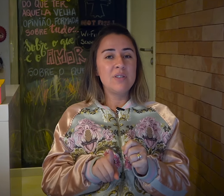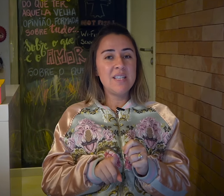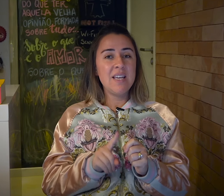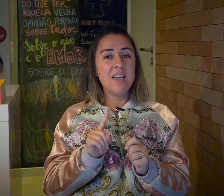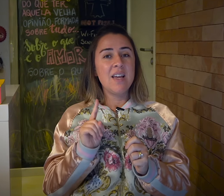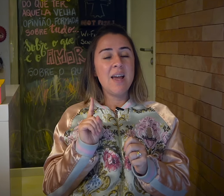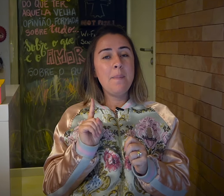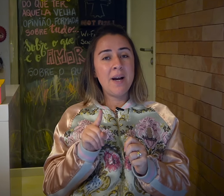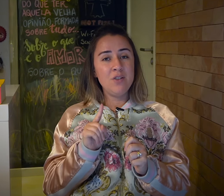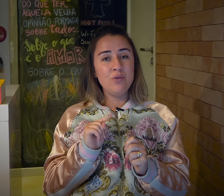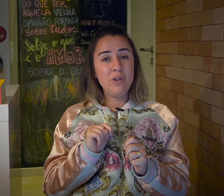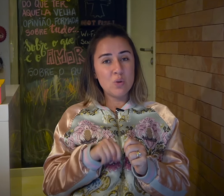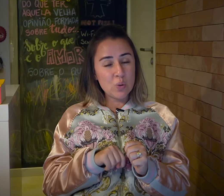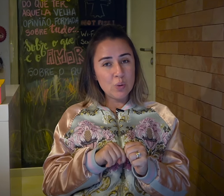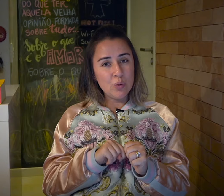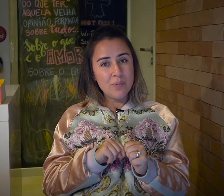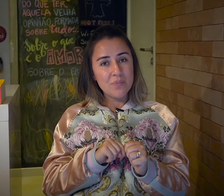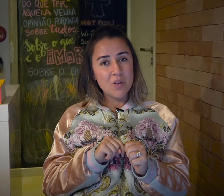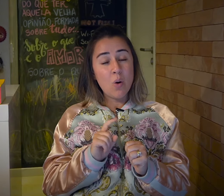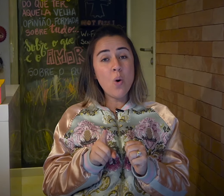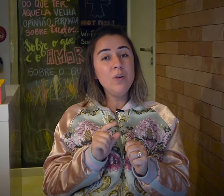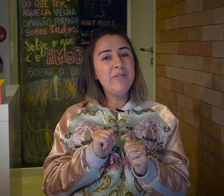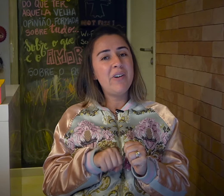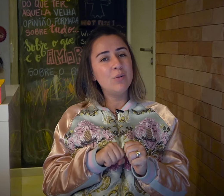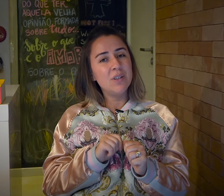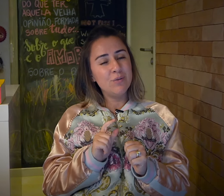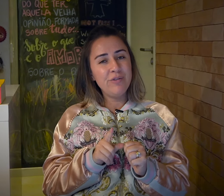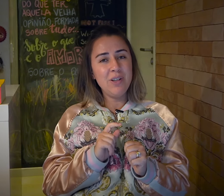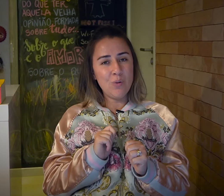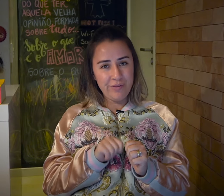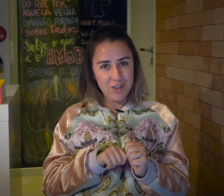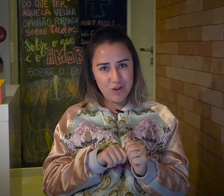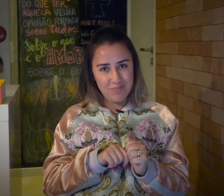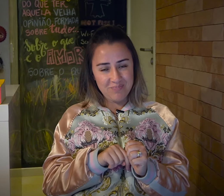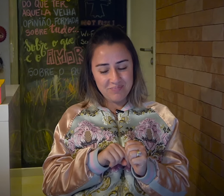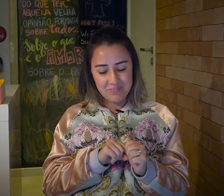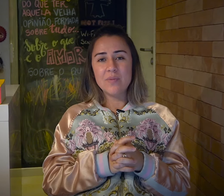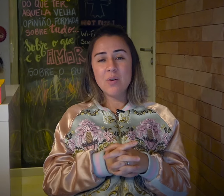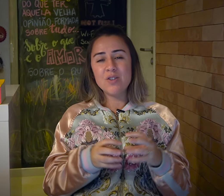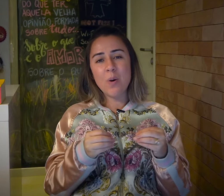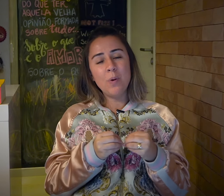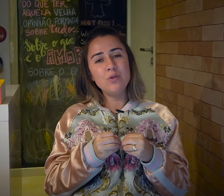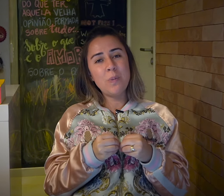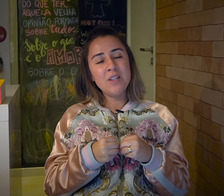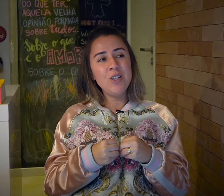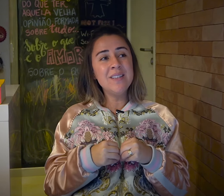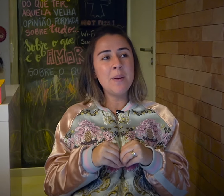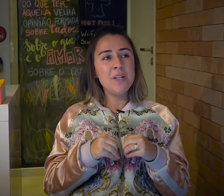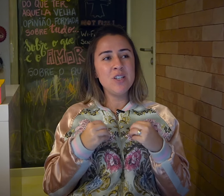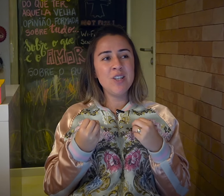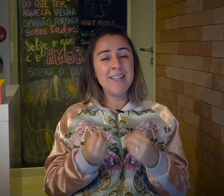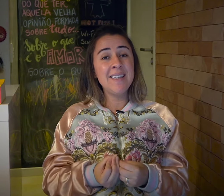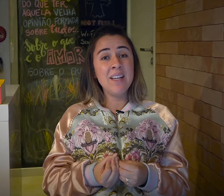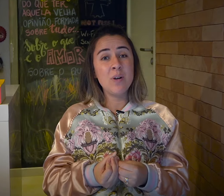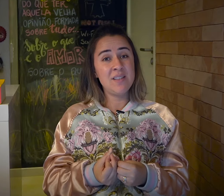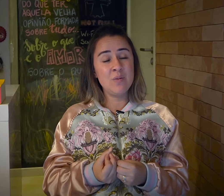Você é pai de um filho surdo ou lhe falta um filho ouvinte? Que eu acho que um ponto de partida, né? Pra gente entender quais são